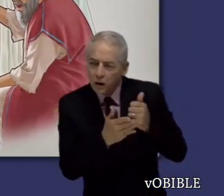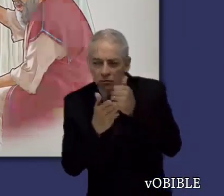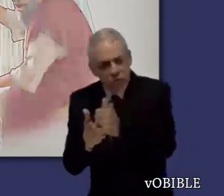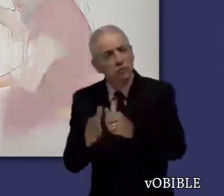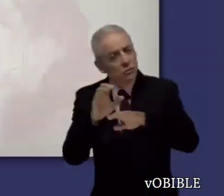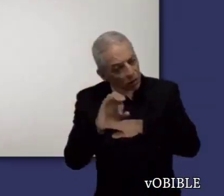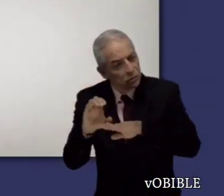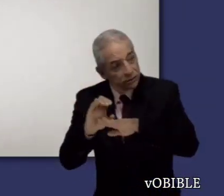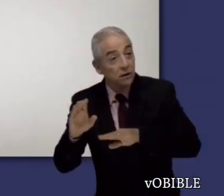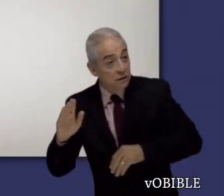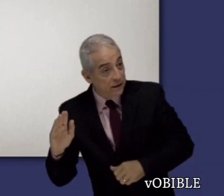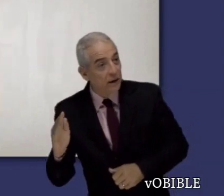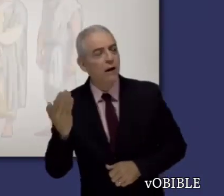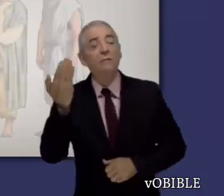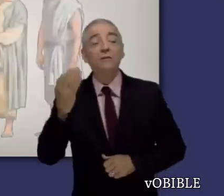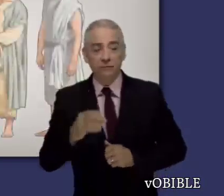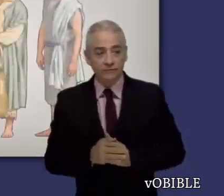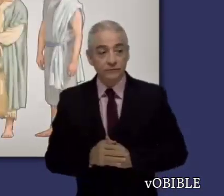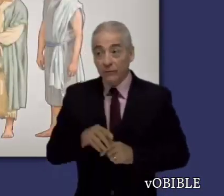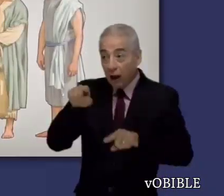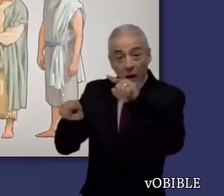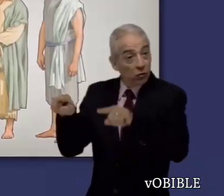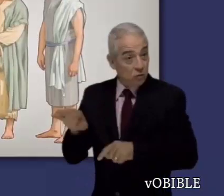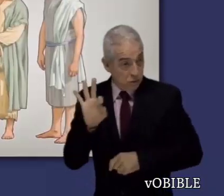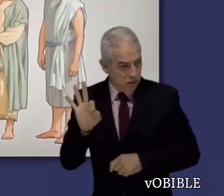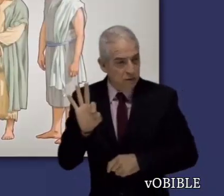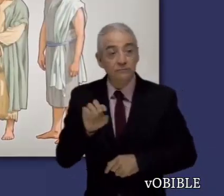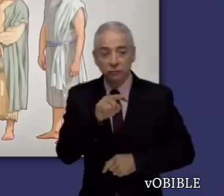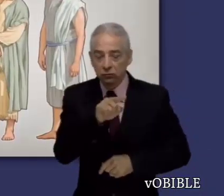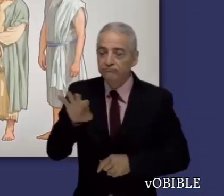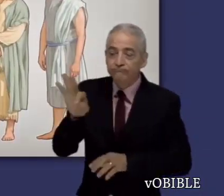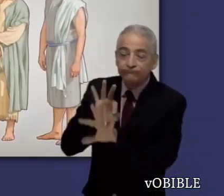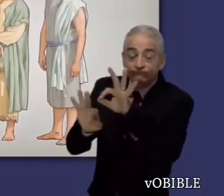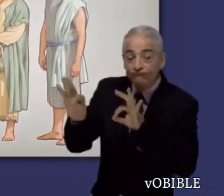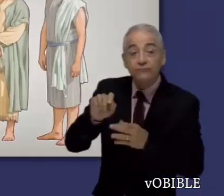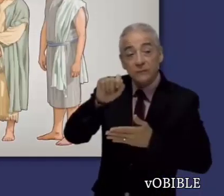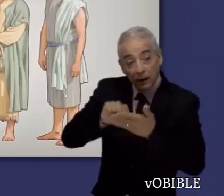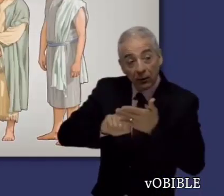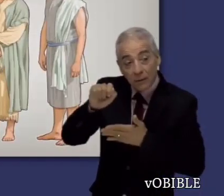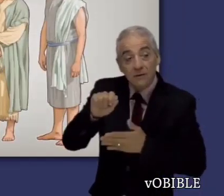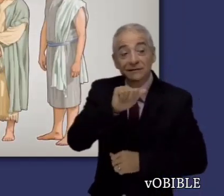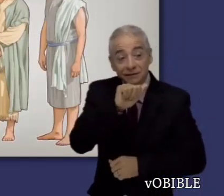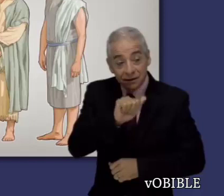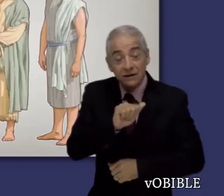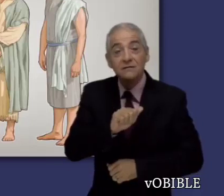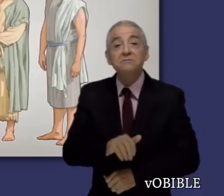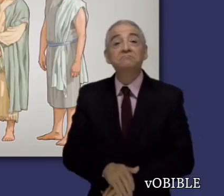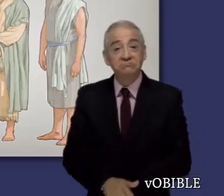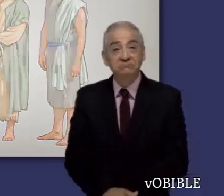solucionara los problemas de las congregaciones cretenses y que nombrara a hombres cualificados para que fueran ancianos.